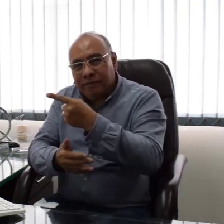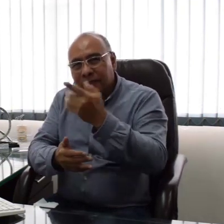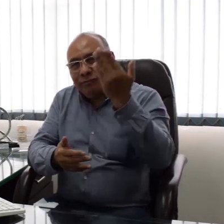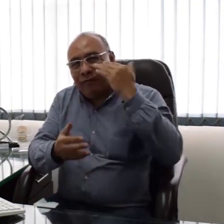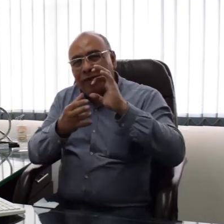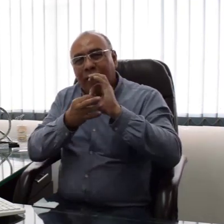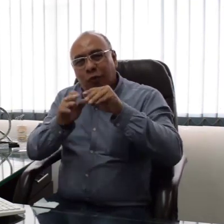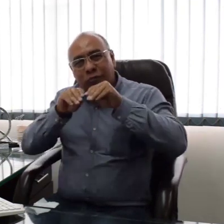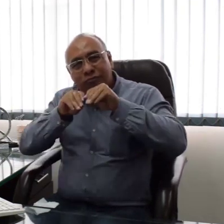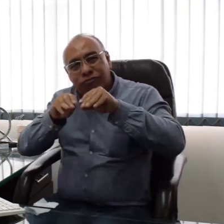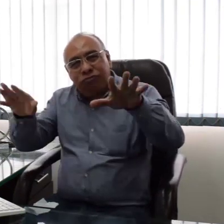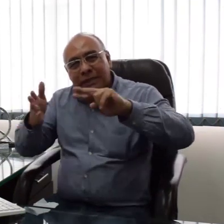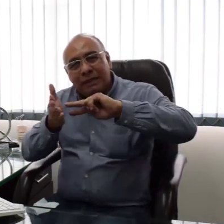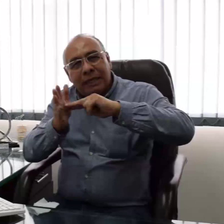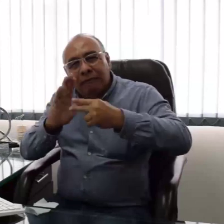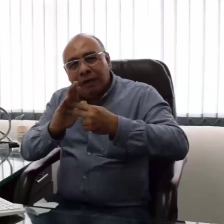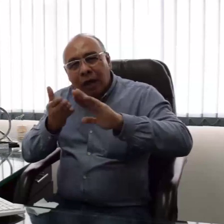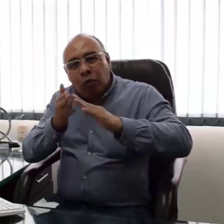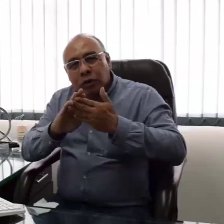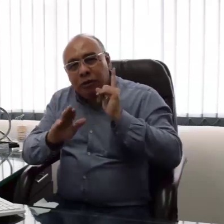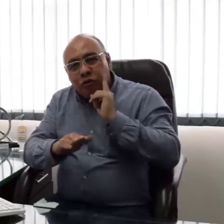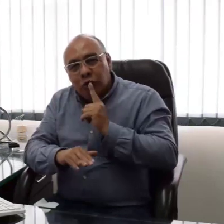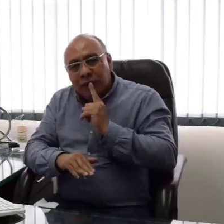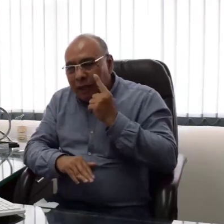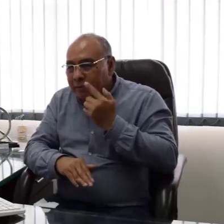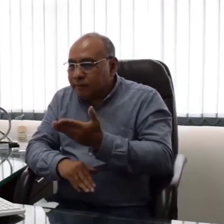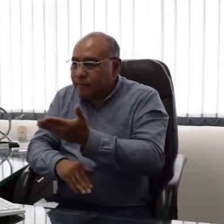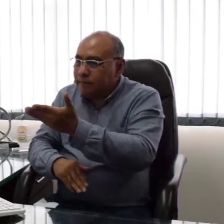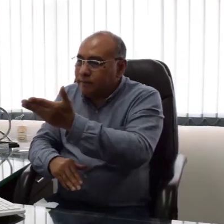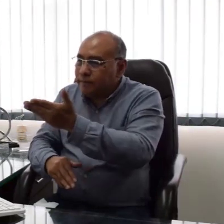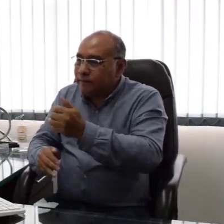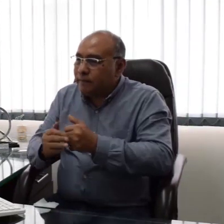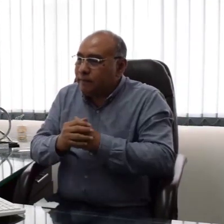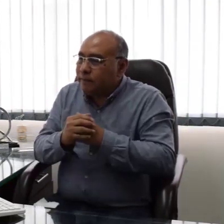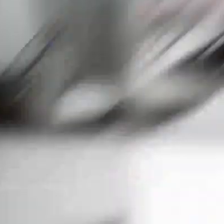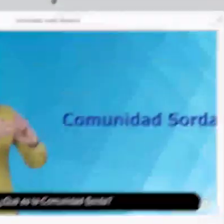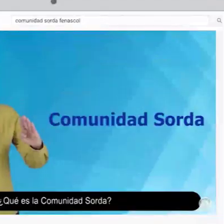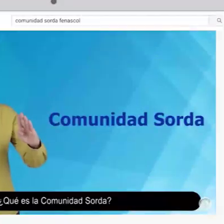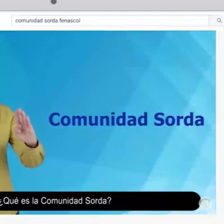vez más el video que en Fenasco le habíamos publicado anteriormente sobre qué es la comunidad sorda. Veamos.